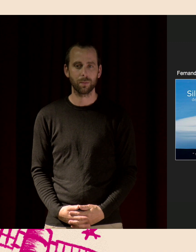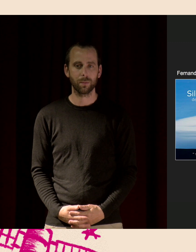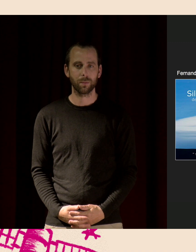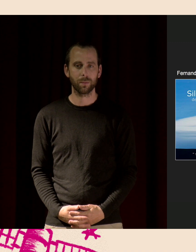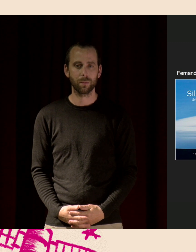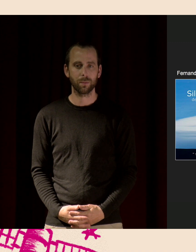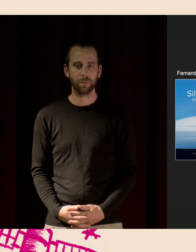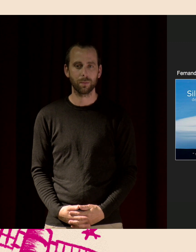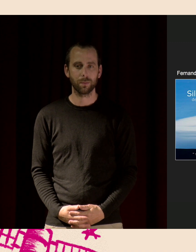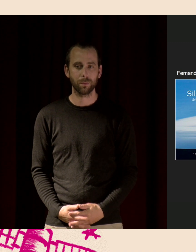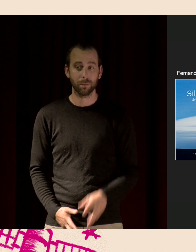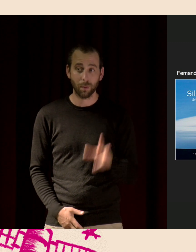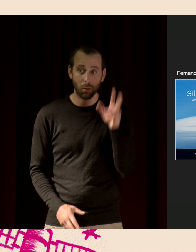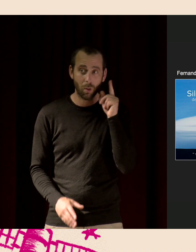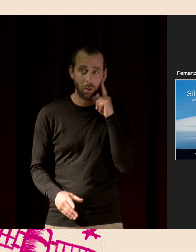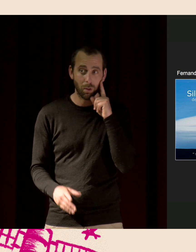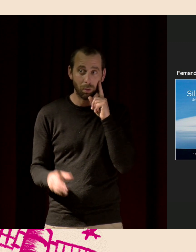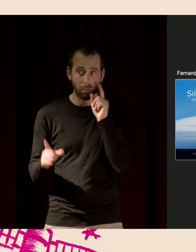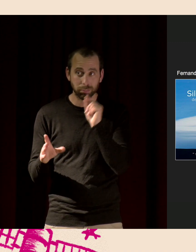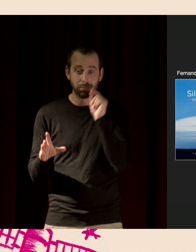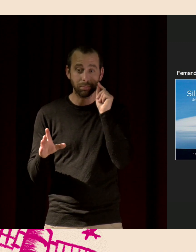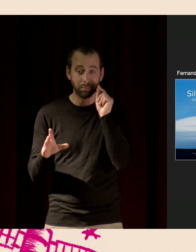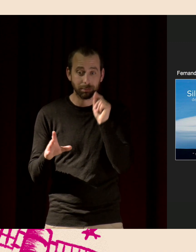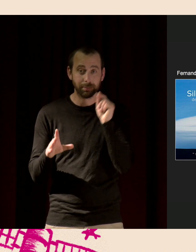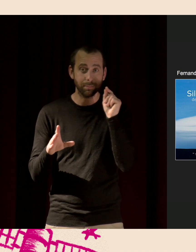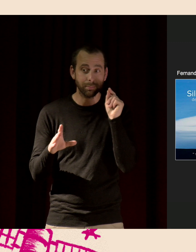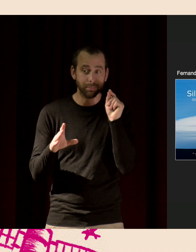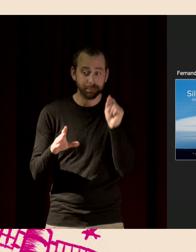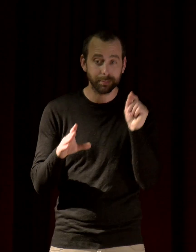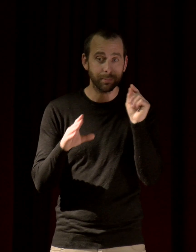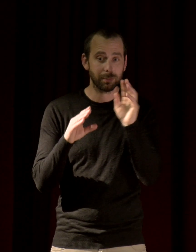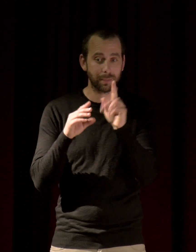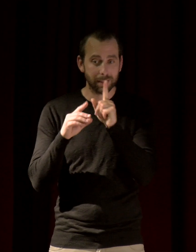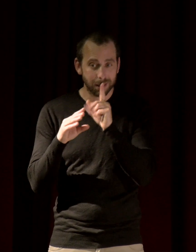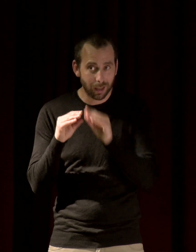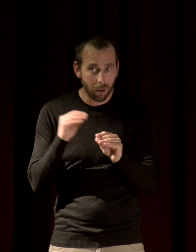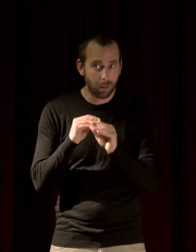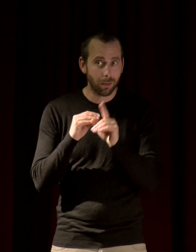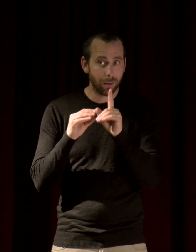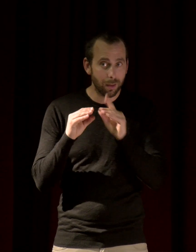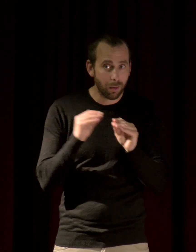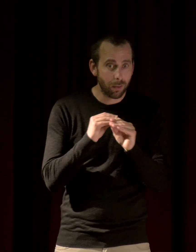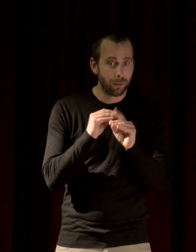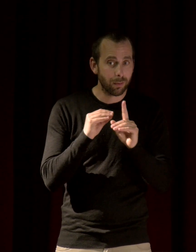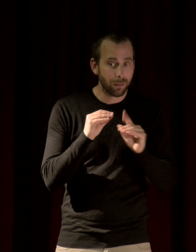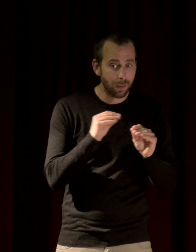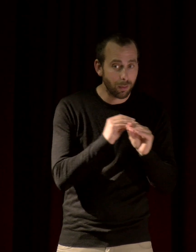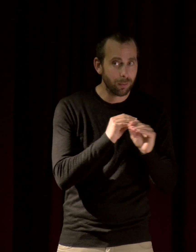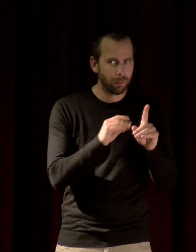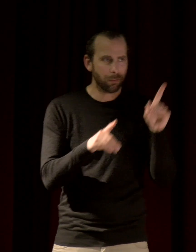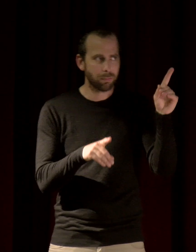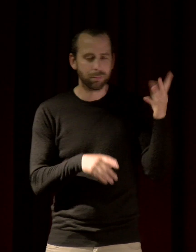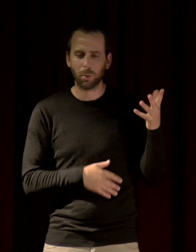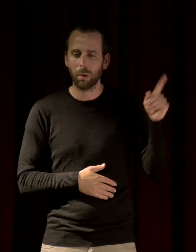Vous entendez le silence entre les notes, justement. Alors, est-ce que quelqu'un sait ce que c'est ? Ah non,